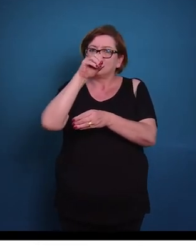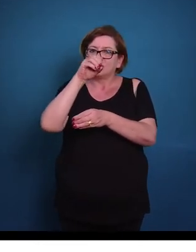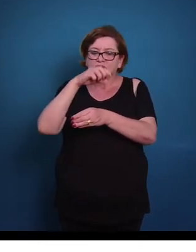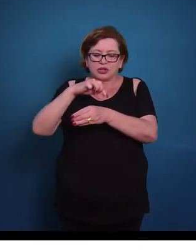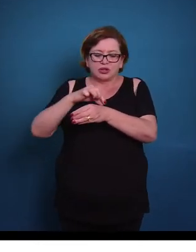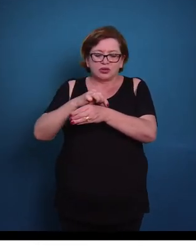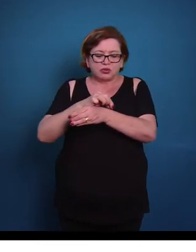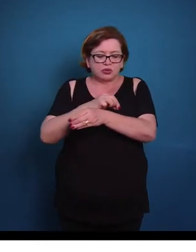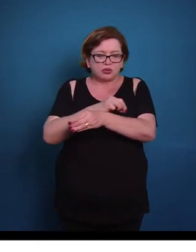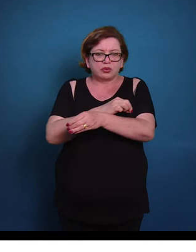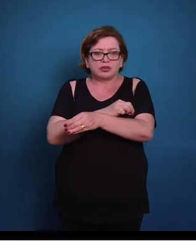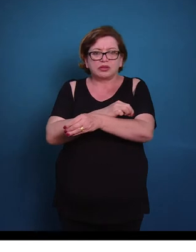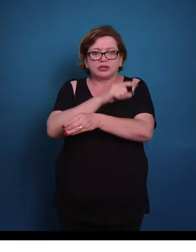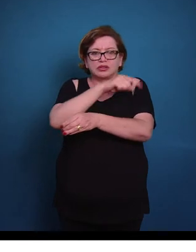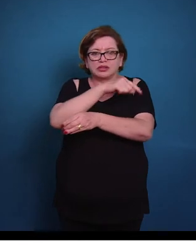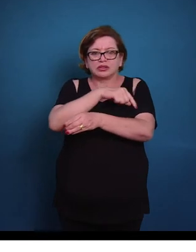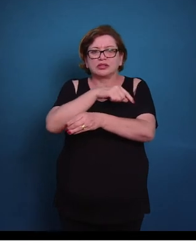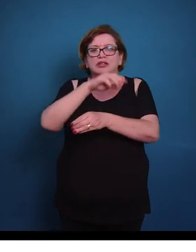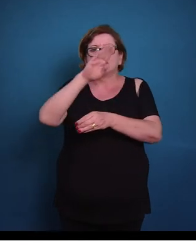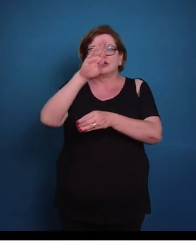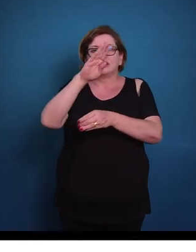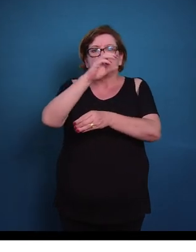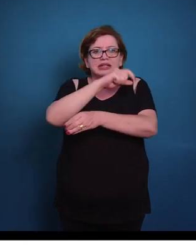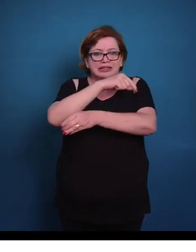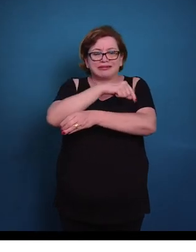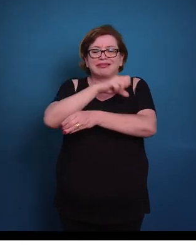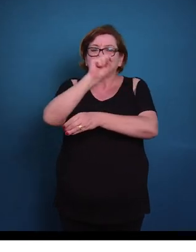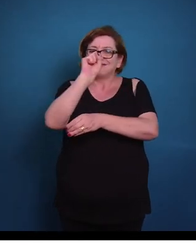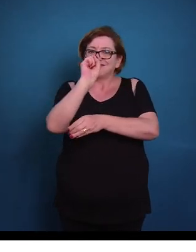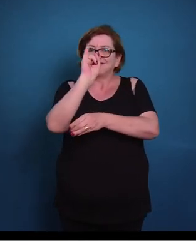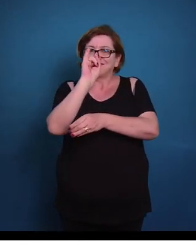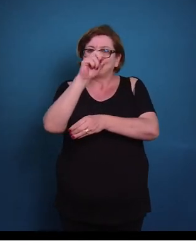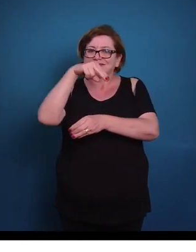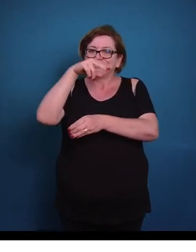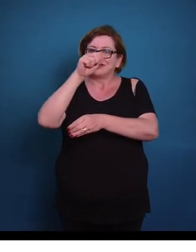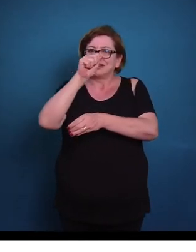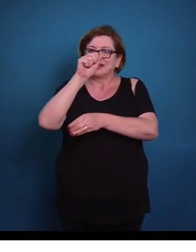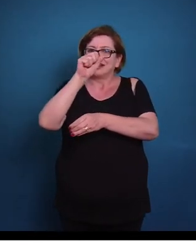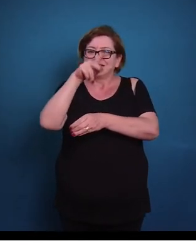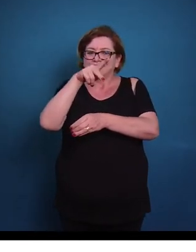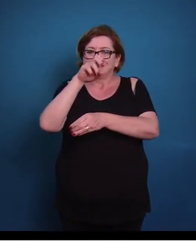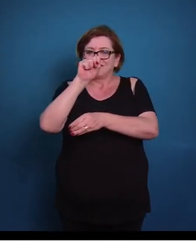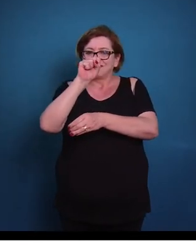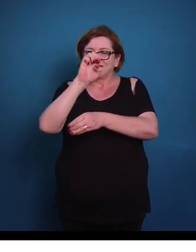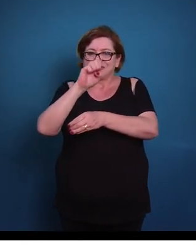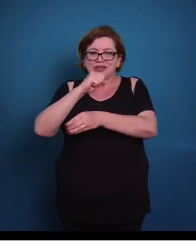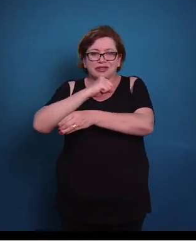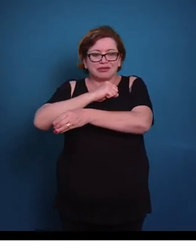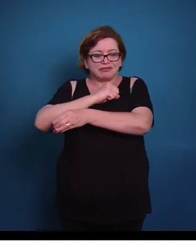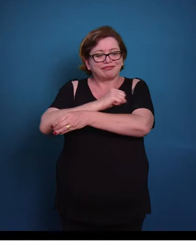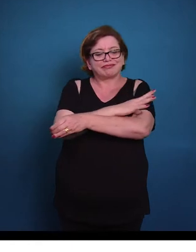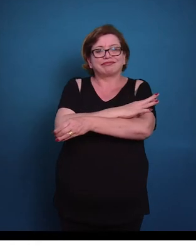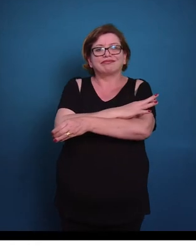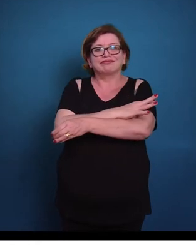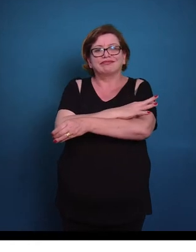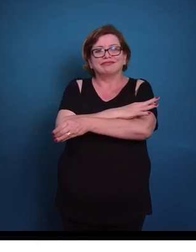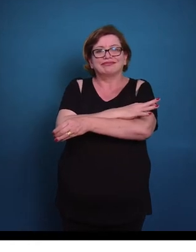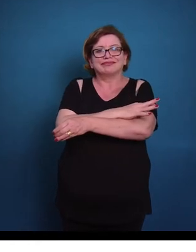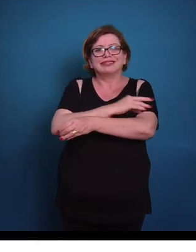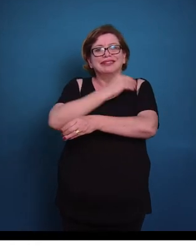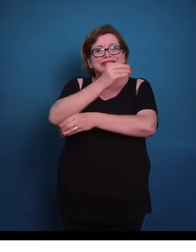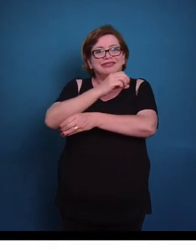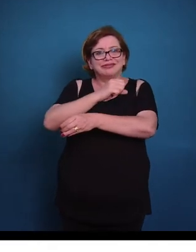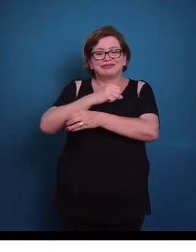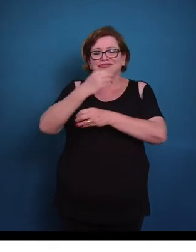ele vai terminar no que nós chamamos de botão sináptico, na sinapse, onde vai ser transmitido o impulso nervoso para outra célula, que pode ser outro